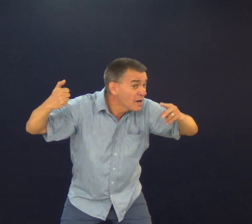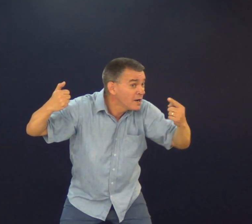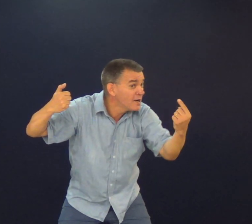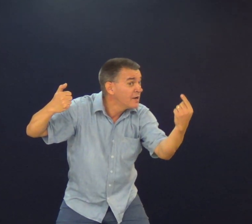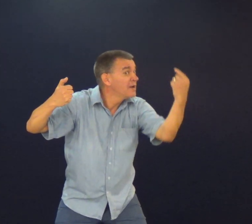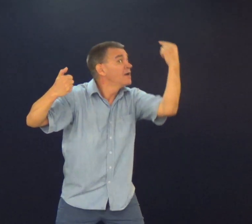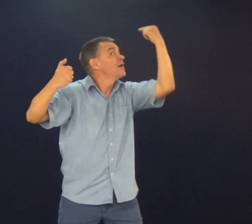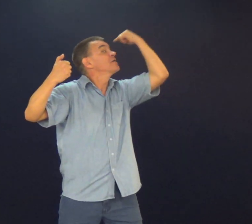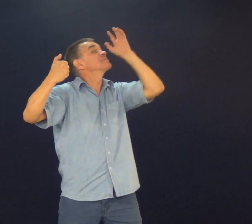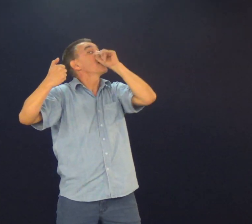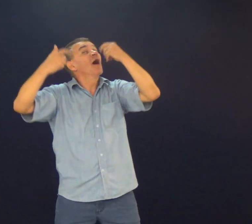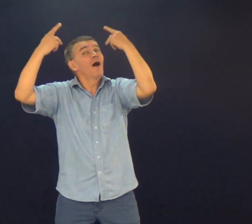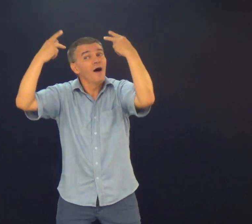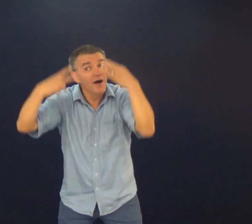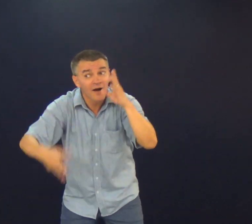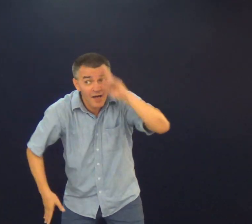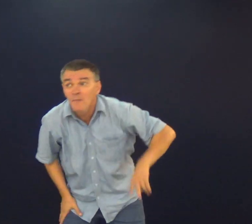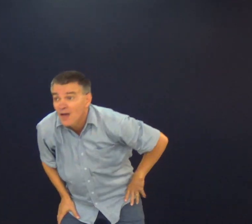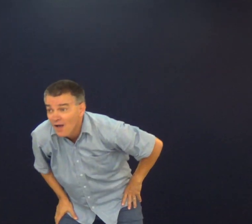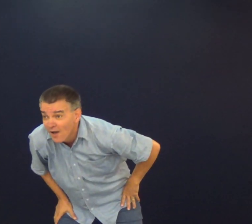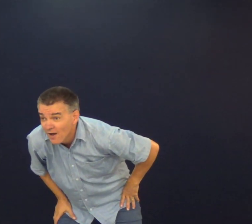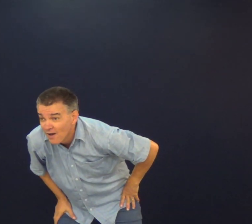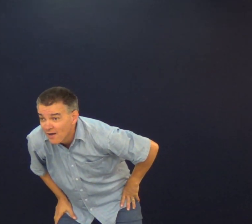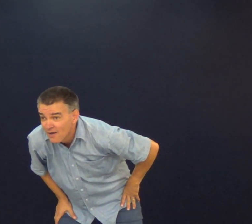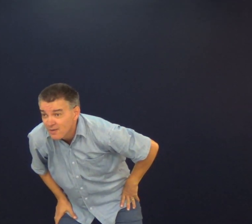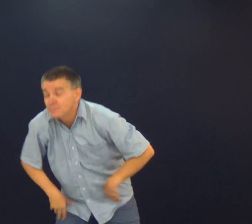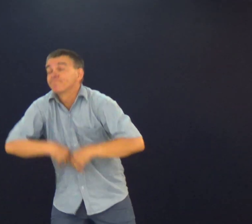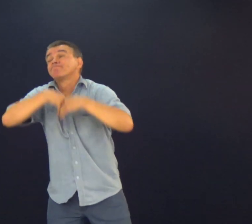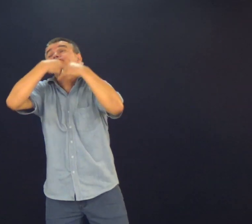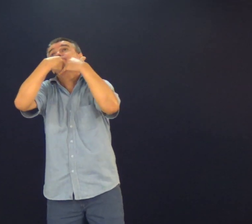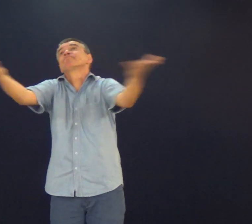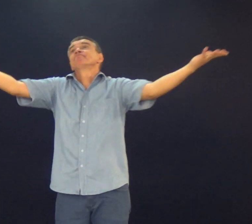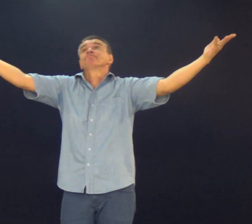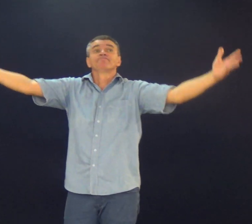Você lembra do que eu disse Algum tempo atrás? Eu já preguei sobre isso